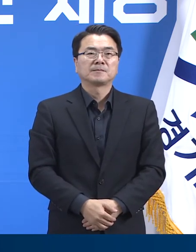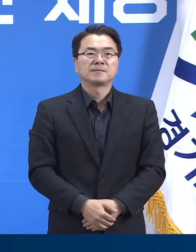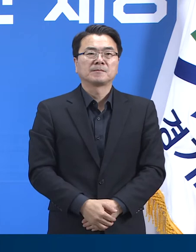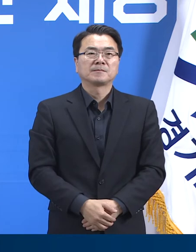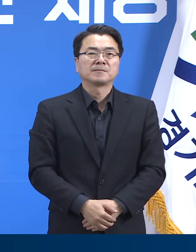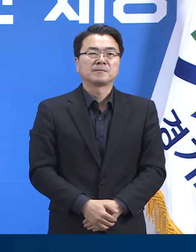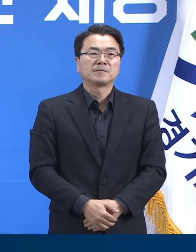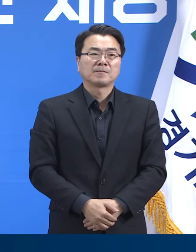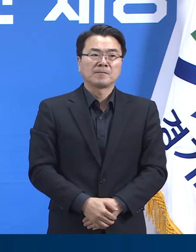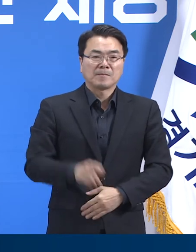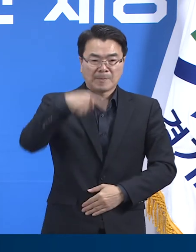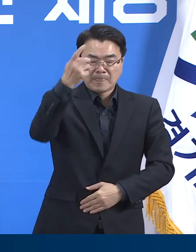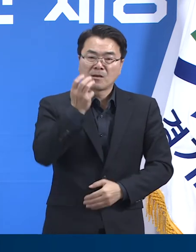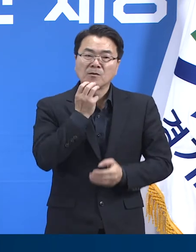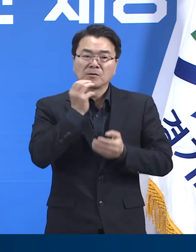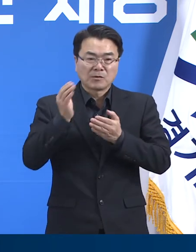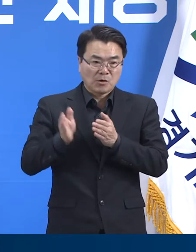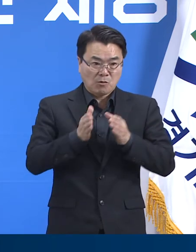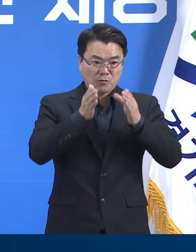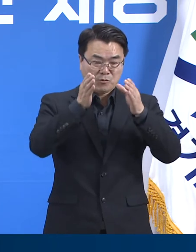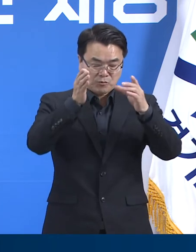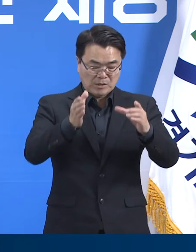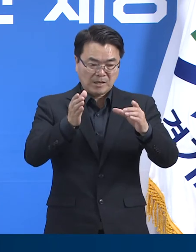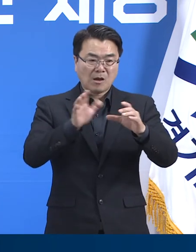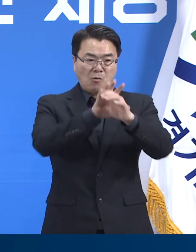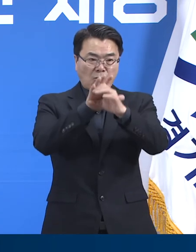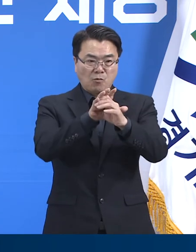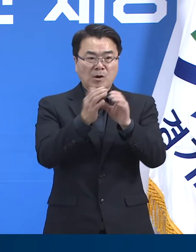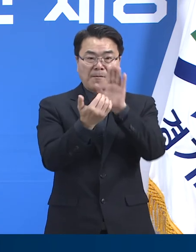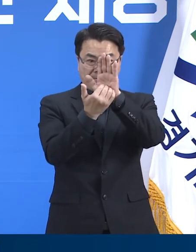다음은 경기도 코로나19 예방접종 현황입니다.